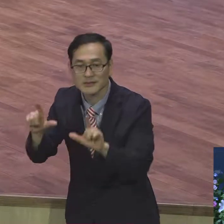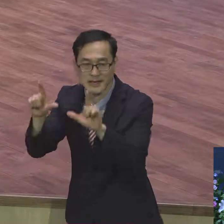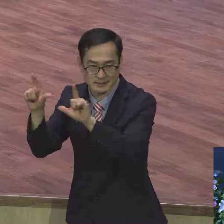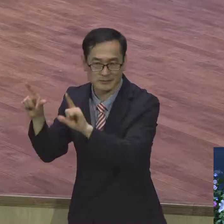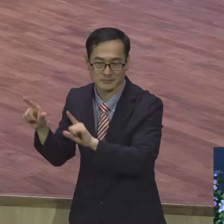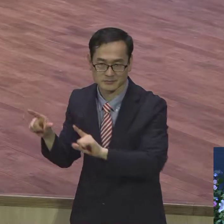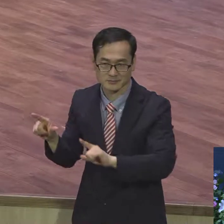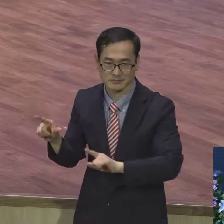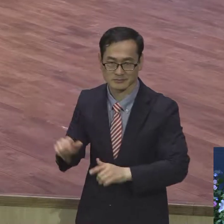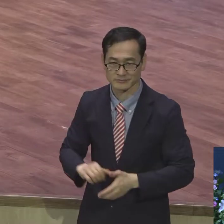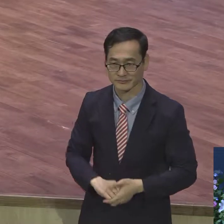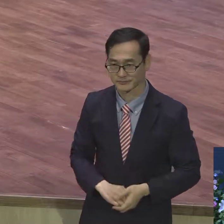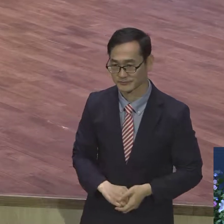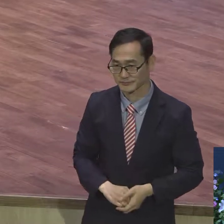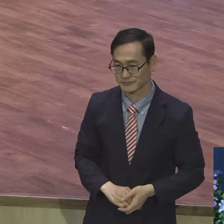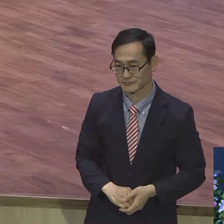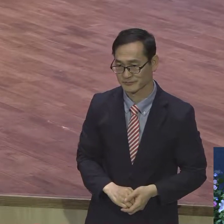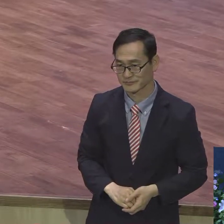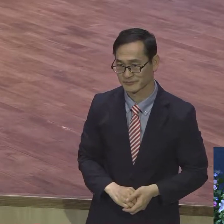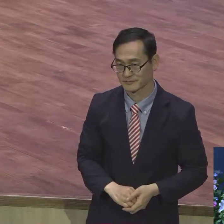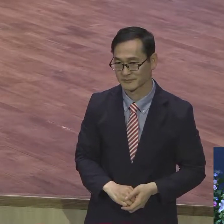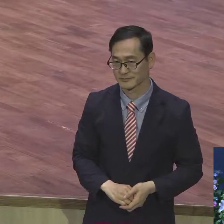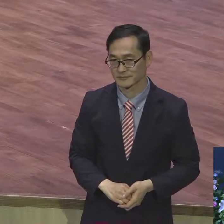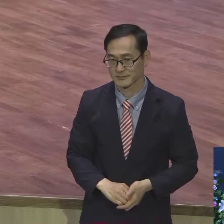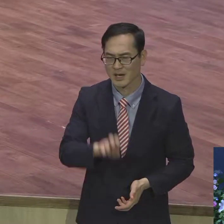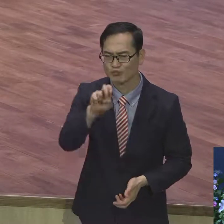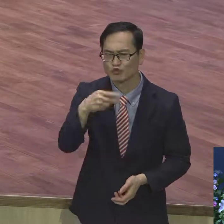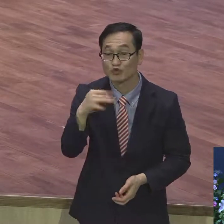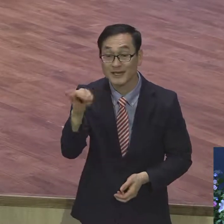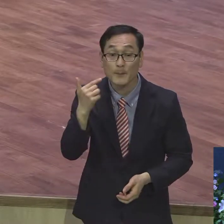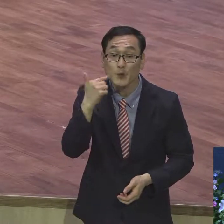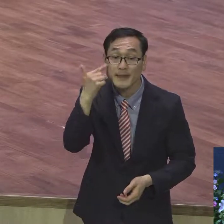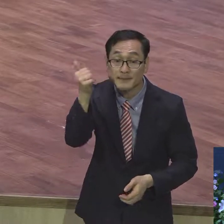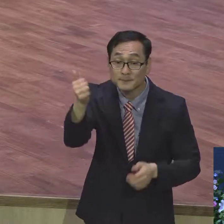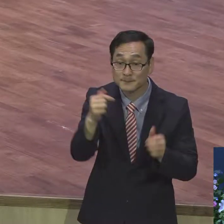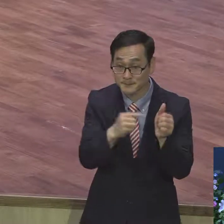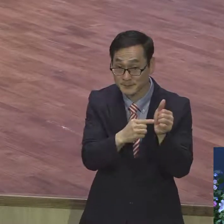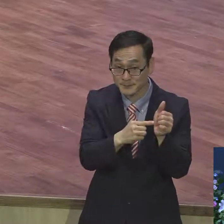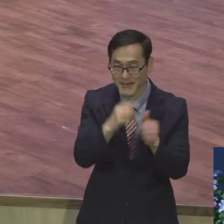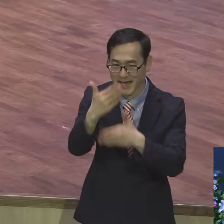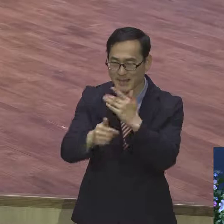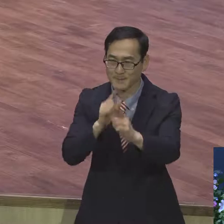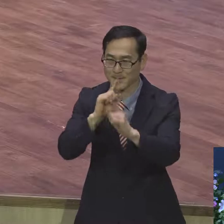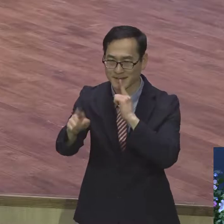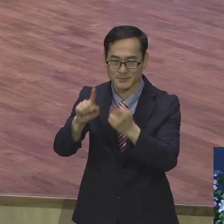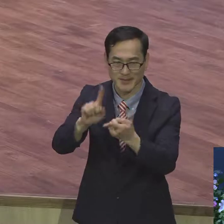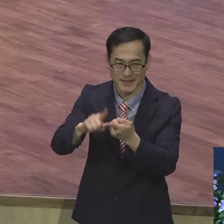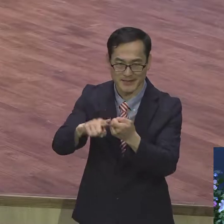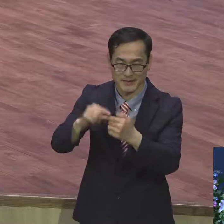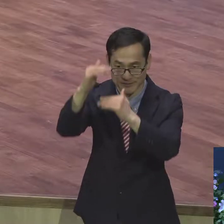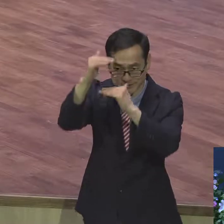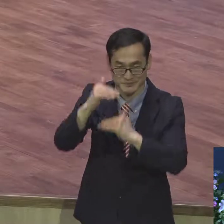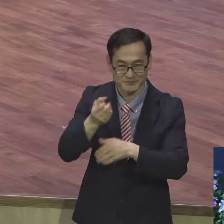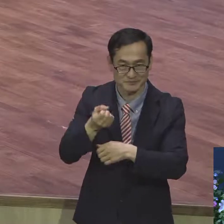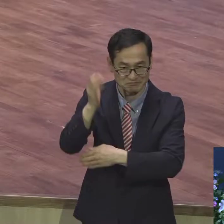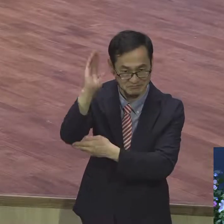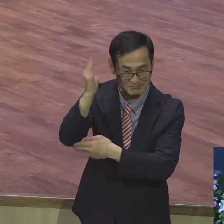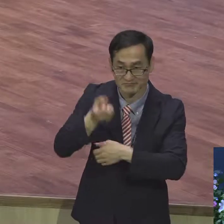전도자 디엘 무디 목사님이 하나님의 말씀에 대해서 아주 의미 있는 고백을 했습니다. 디엘 무디